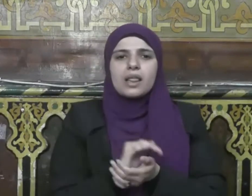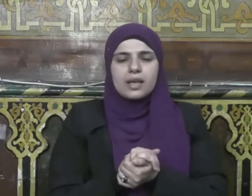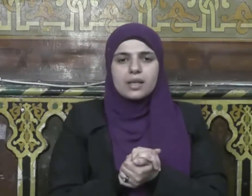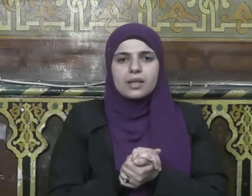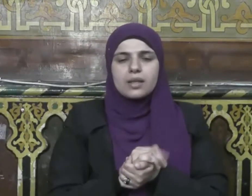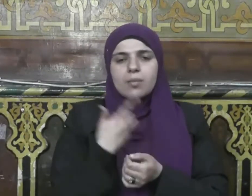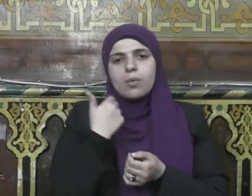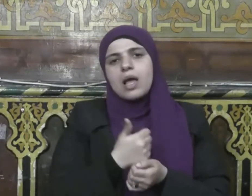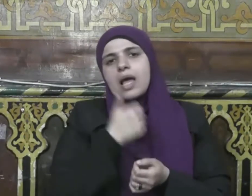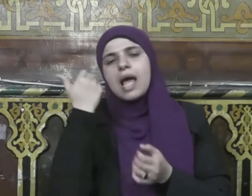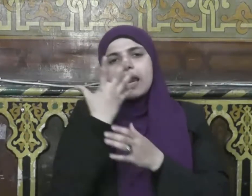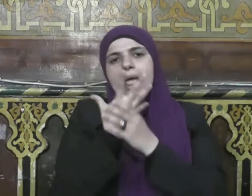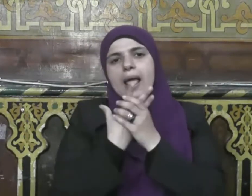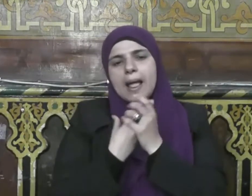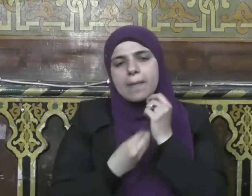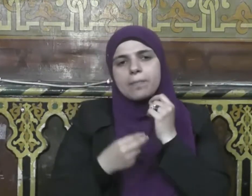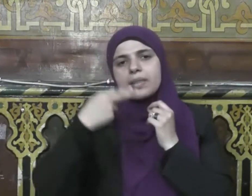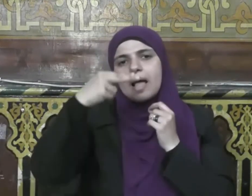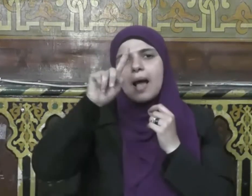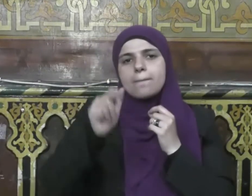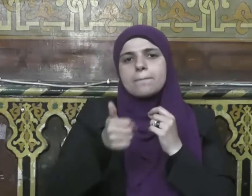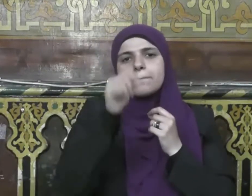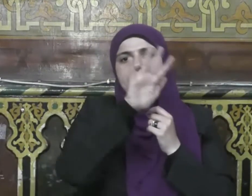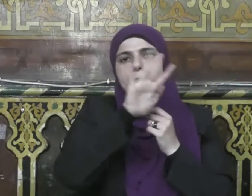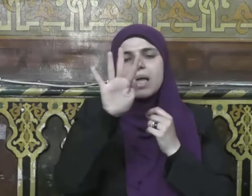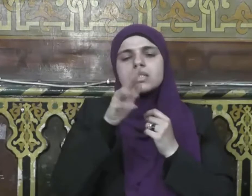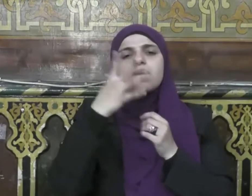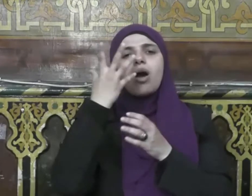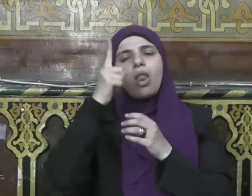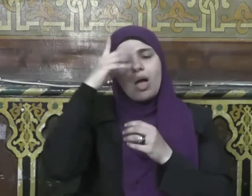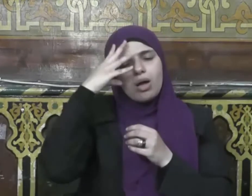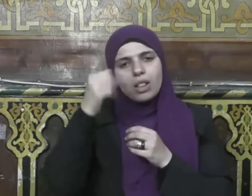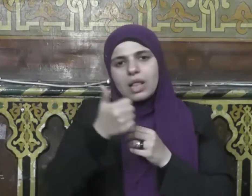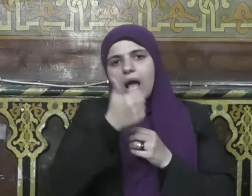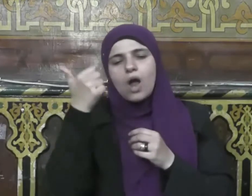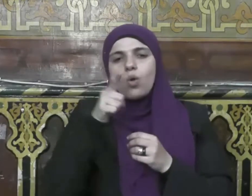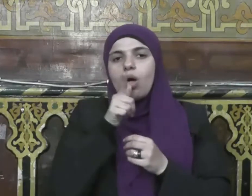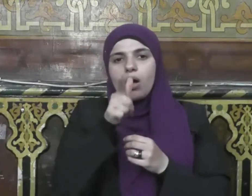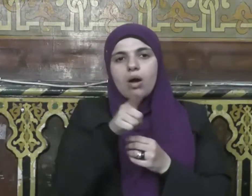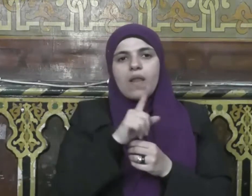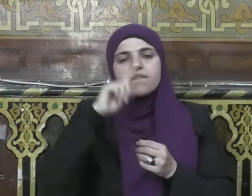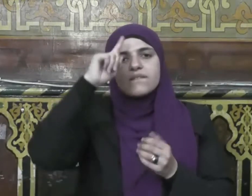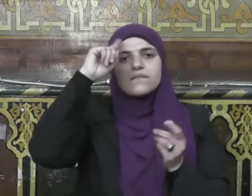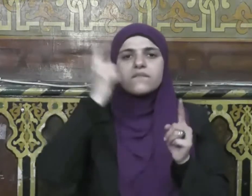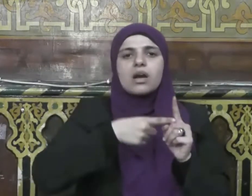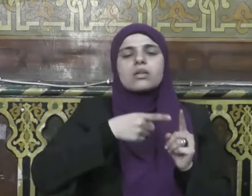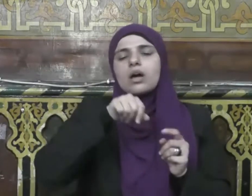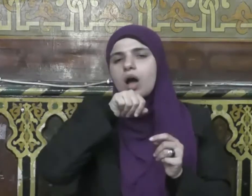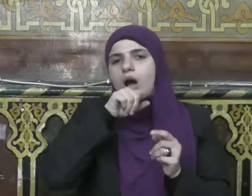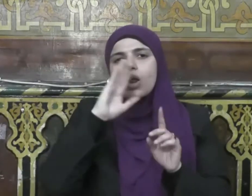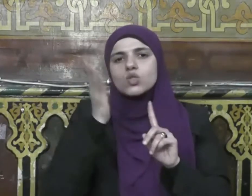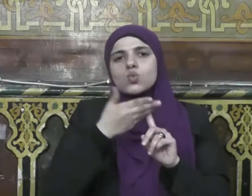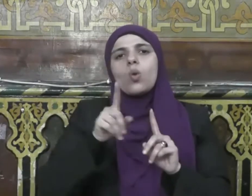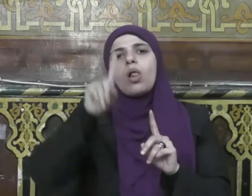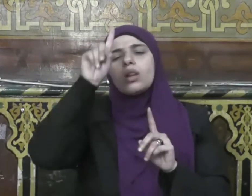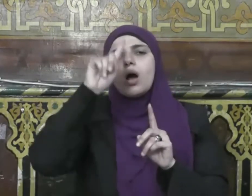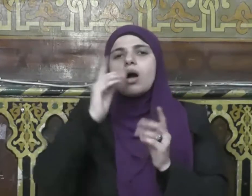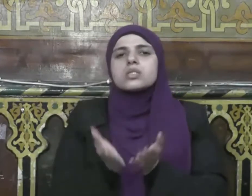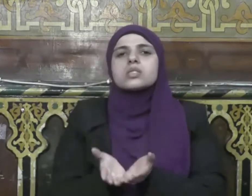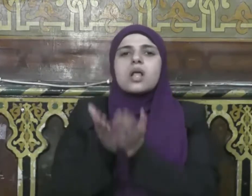فرض رسول الله صلى الله عليه وسلم زكاة الفطر طهرة